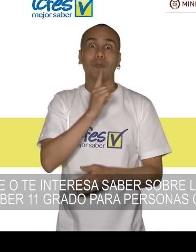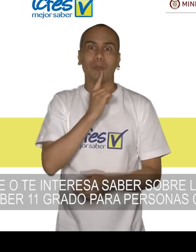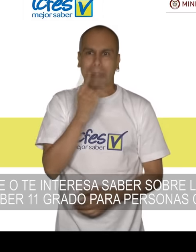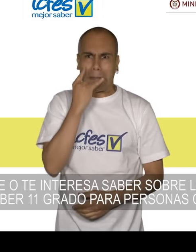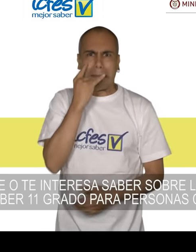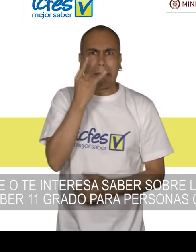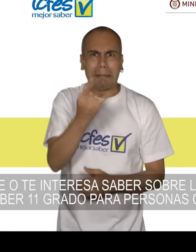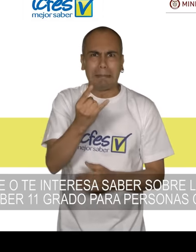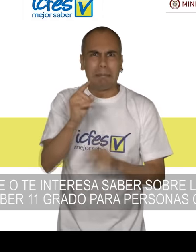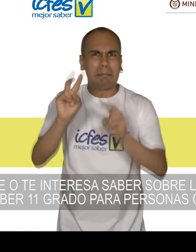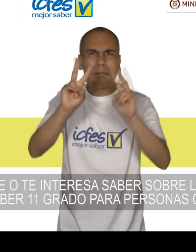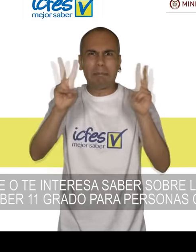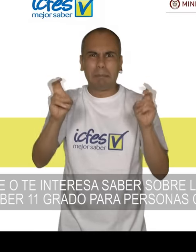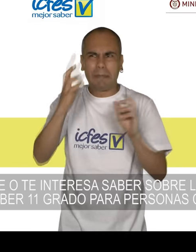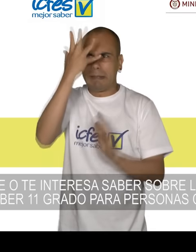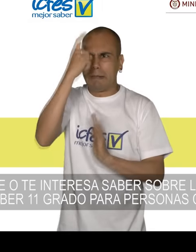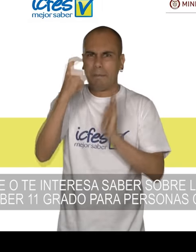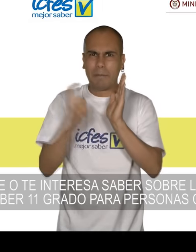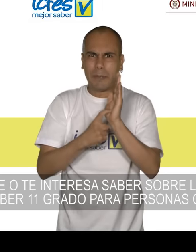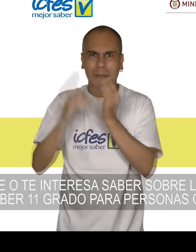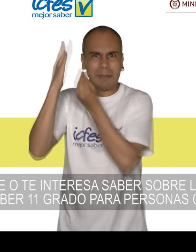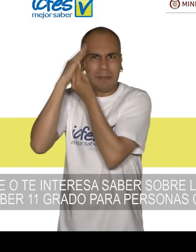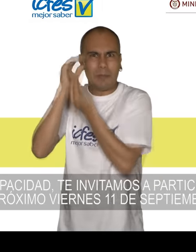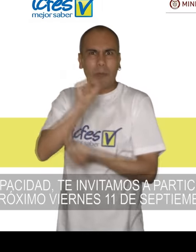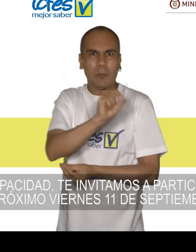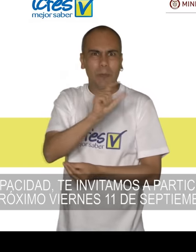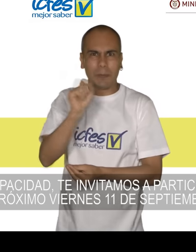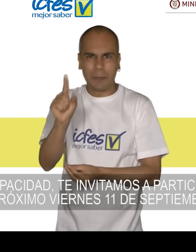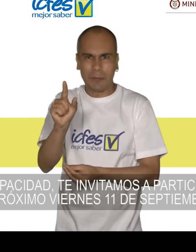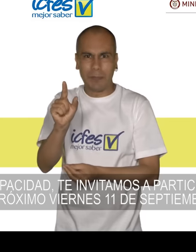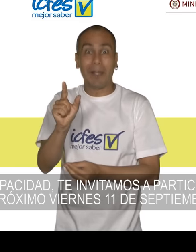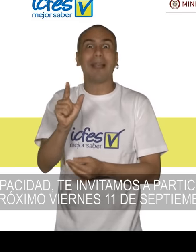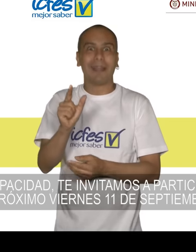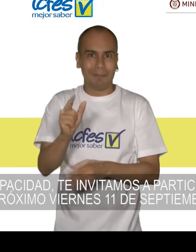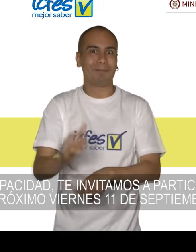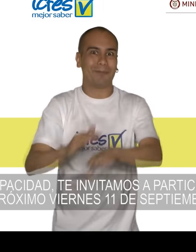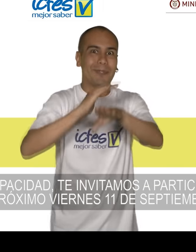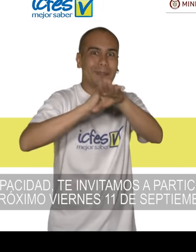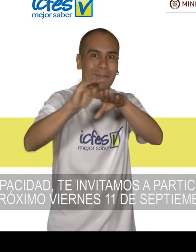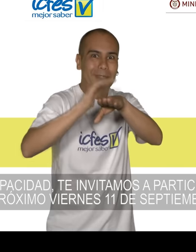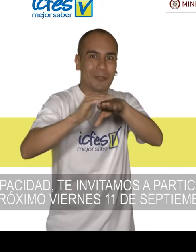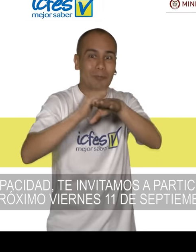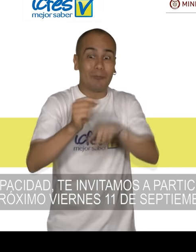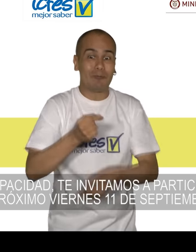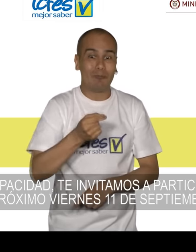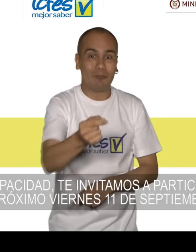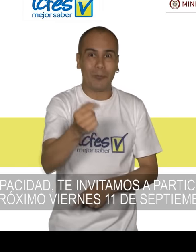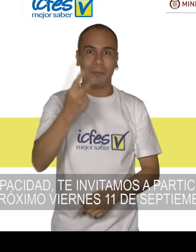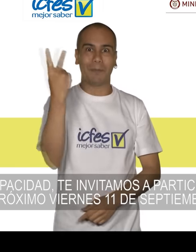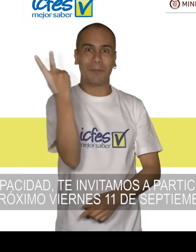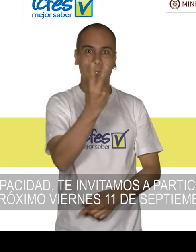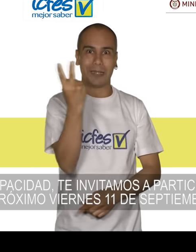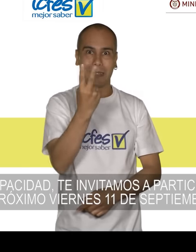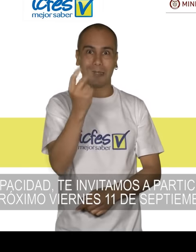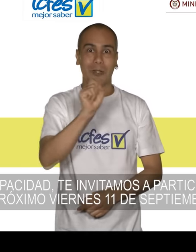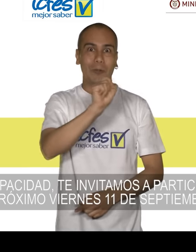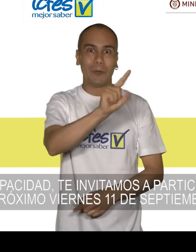sobre la prueba Saber 11 grado para personas con discapacidad, te invitamos a participar el próximo viernes 11 de